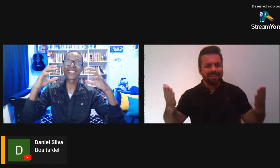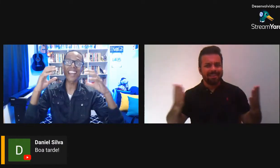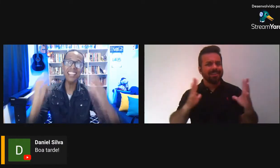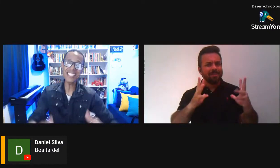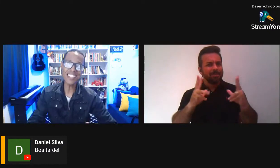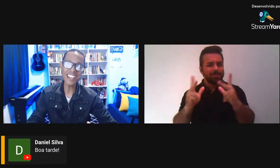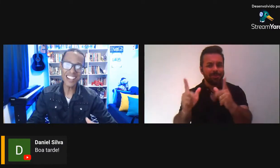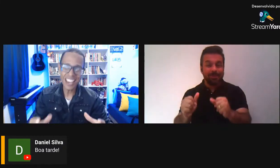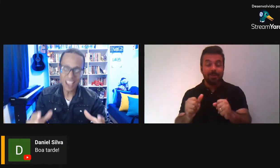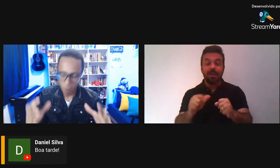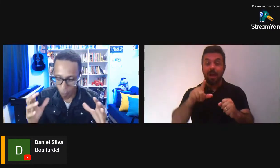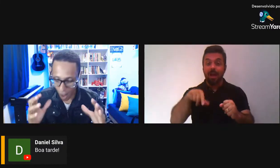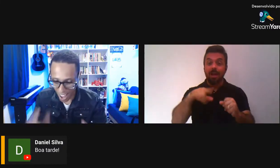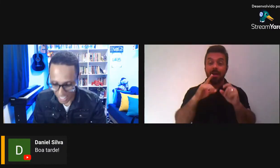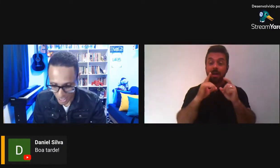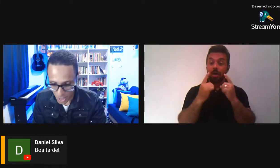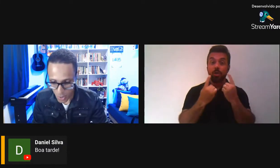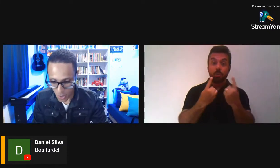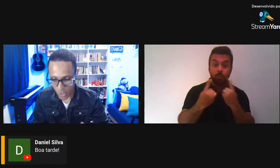84.